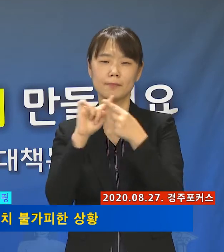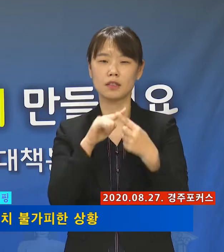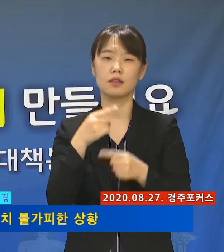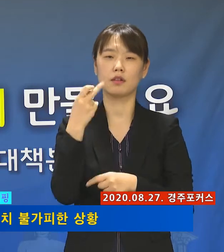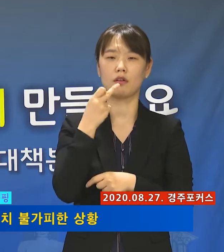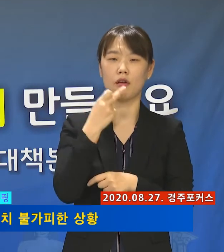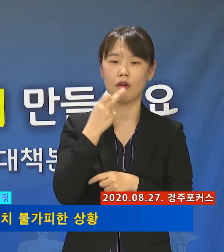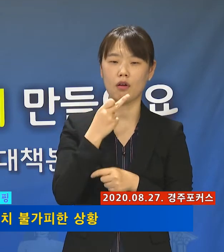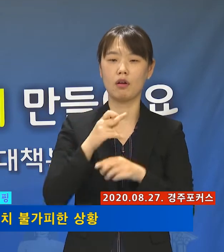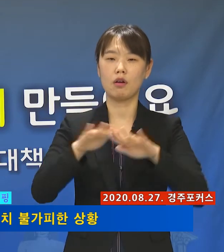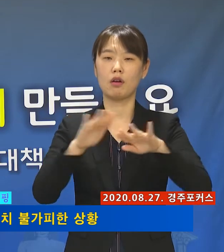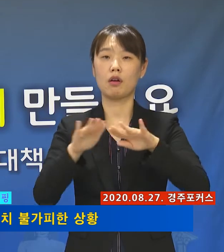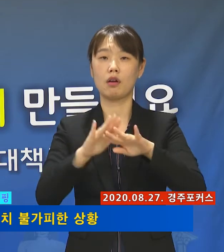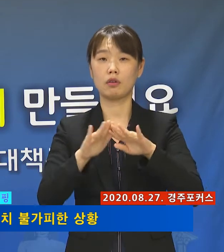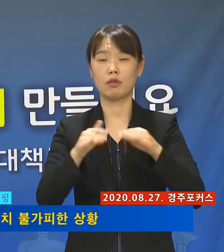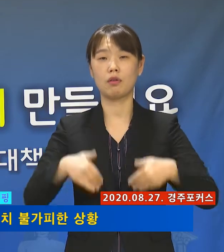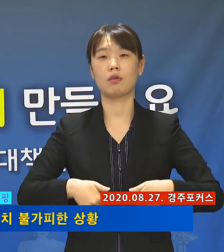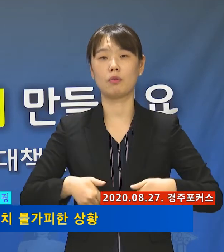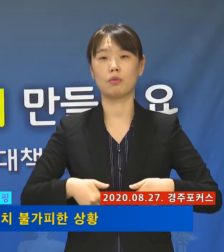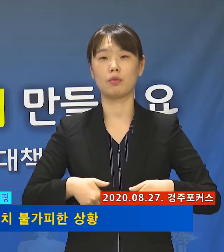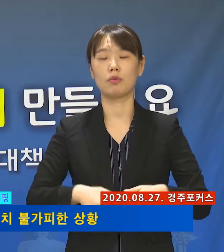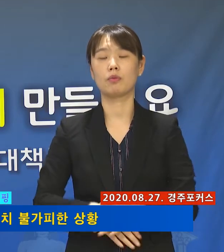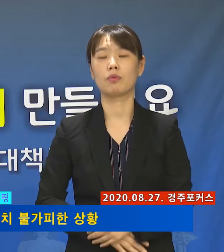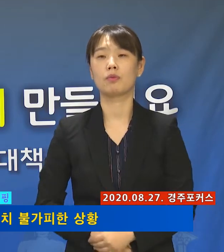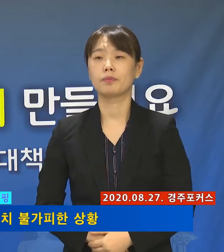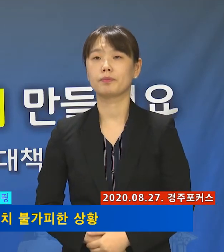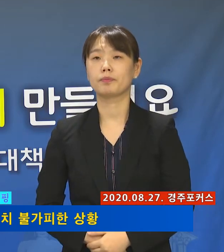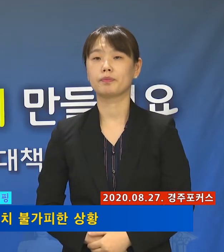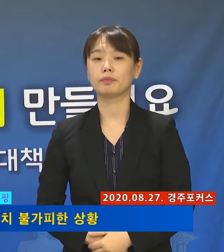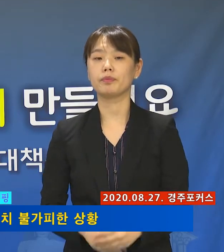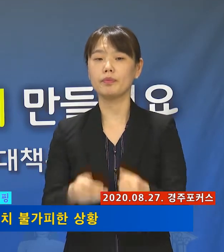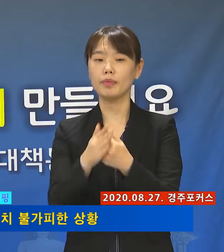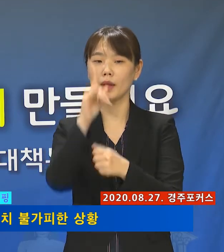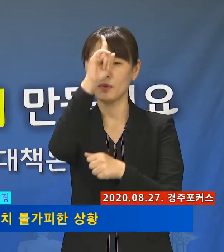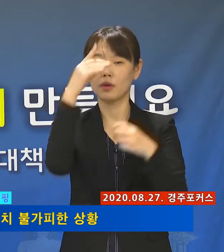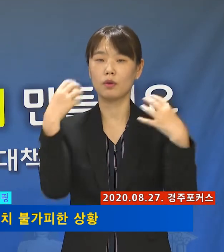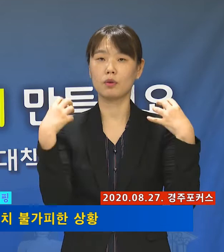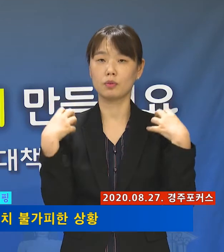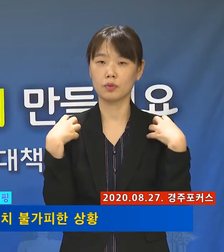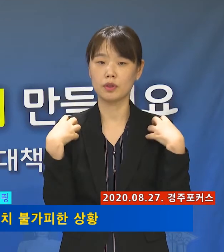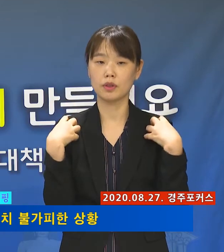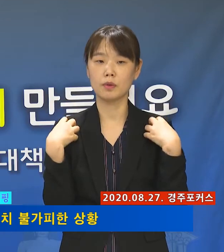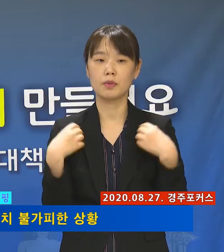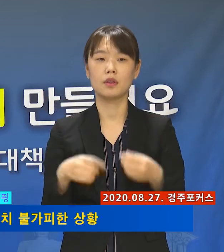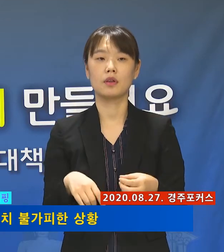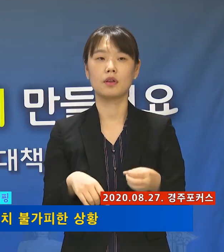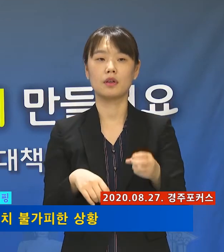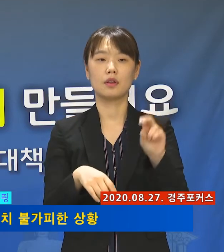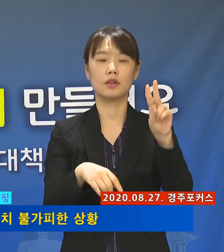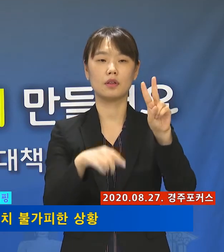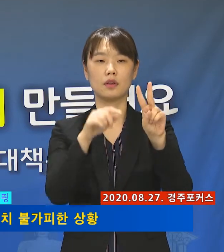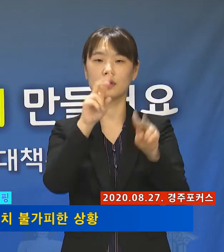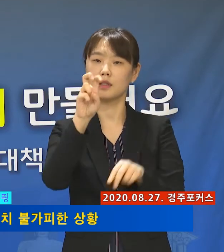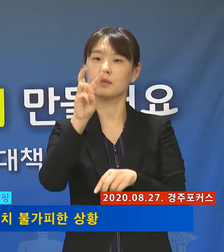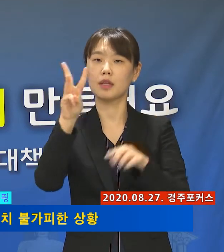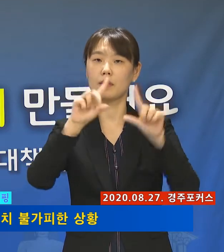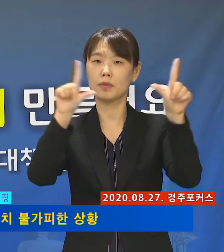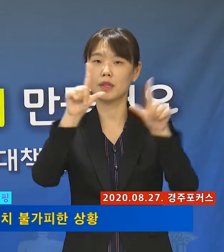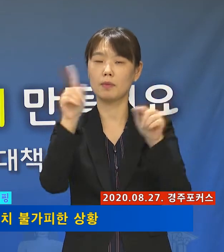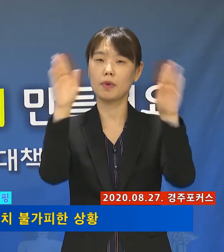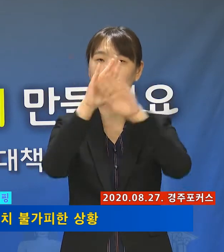가구와 과감한 조치가 불가피한 상황입니다. 이에 따라 정부에서는 23일 0시를 기해서